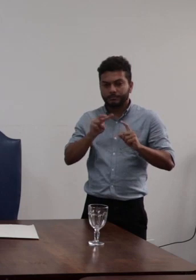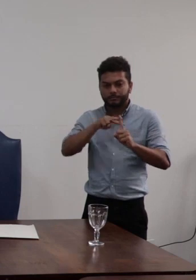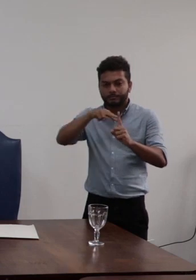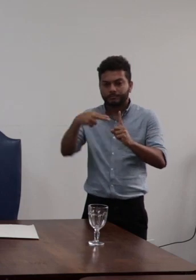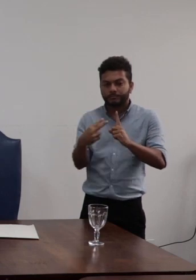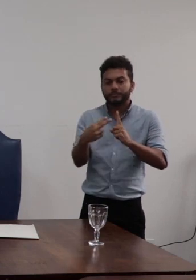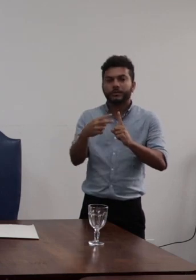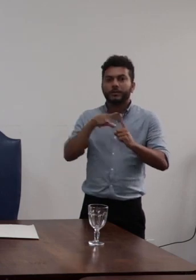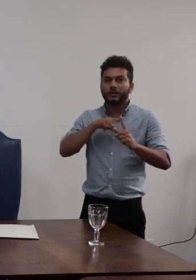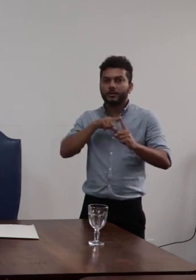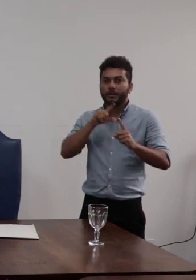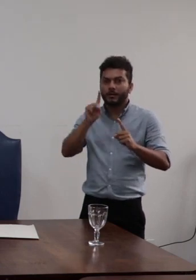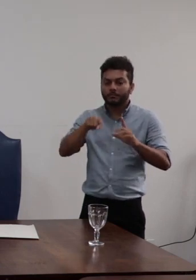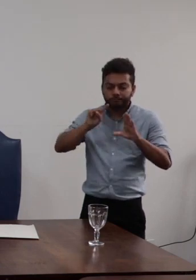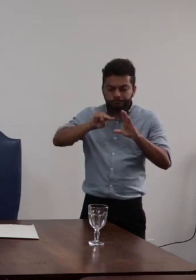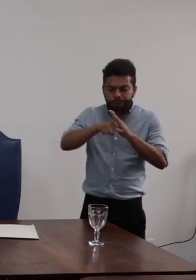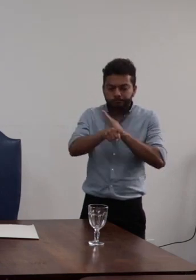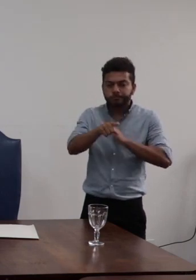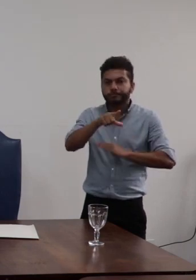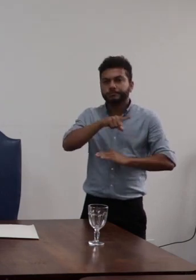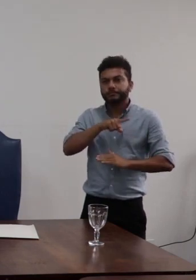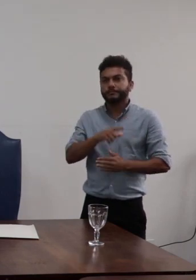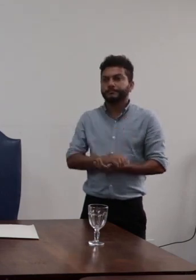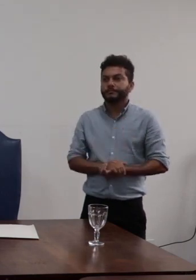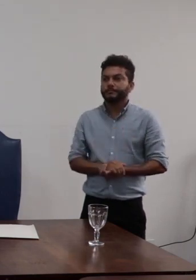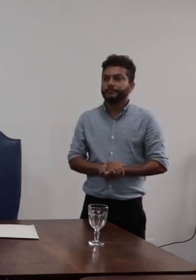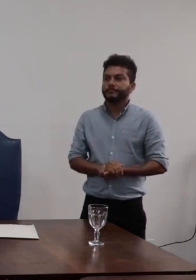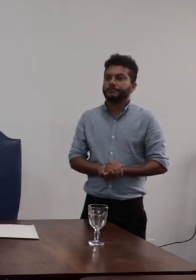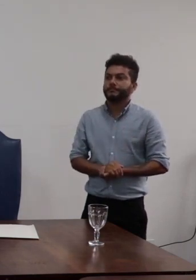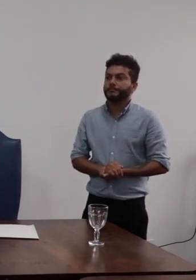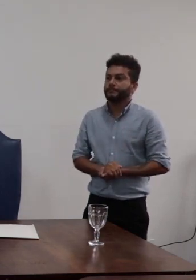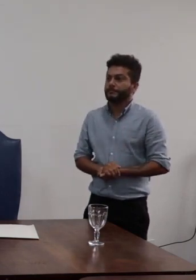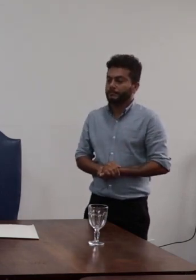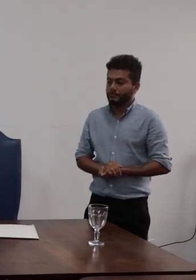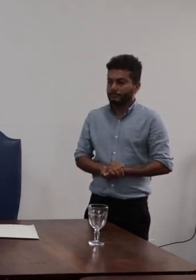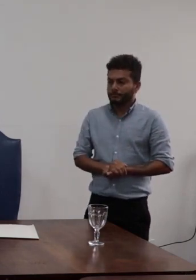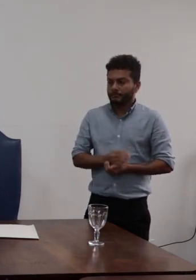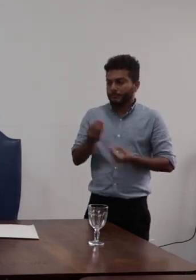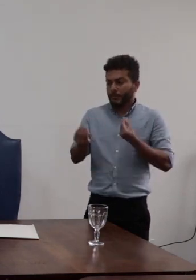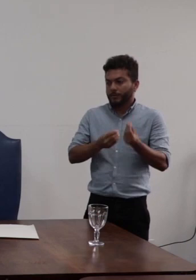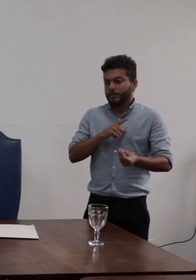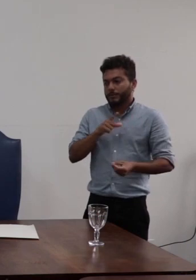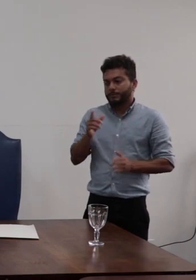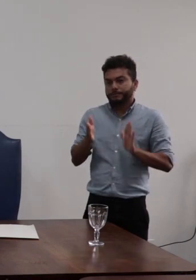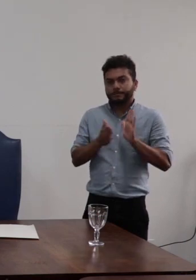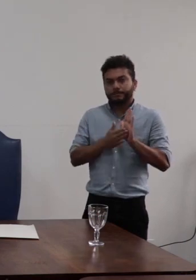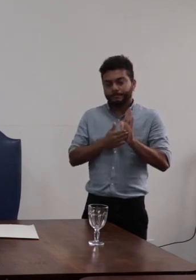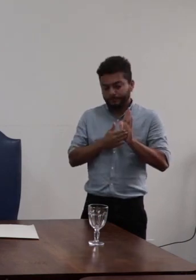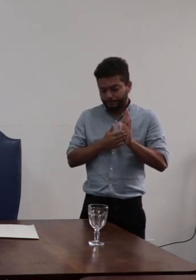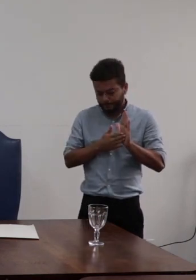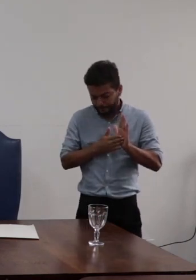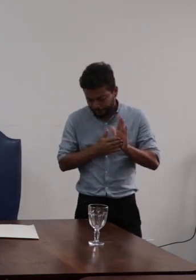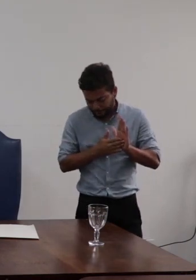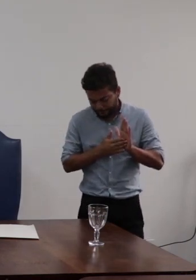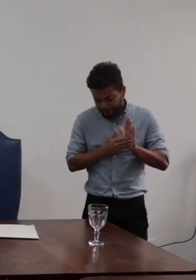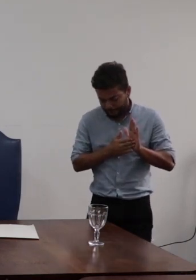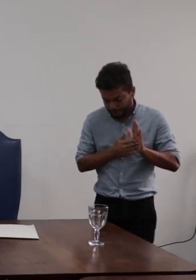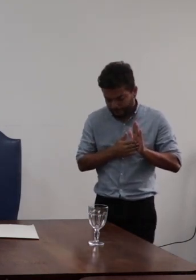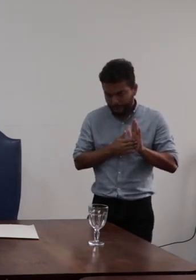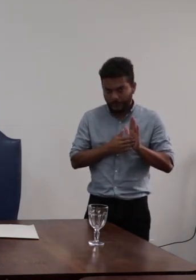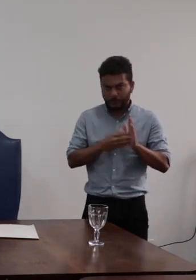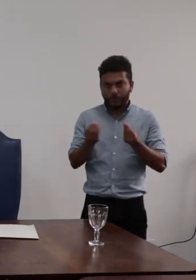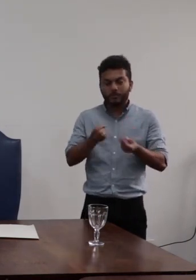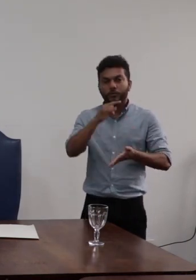mais decantado né do que consta do nosso instrumento